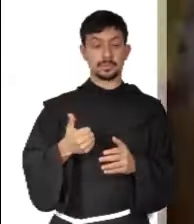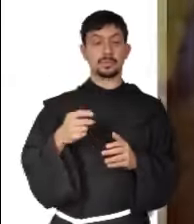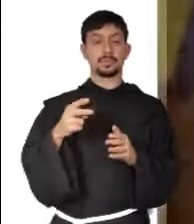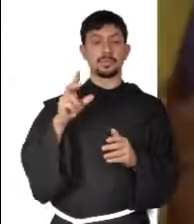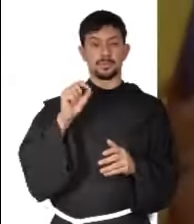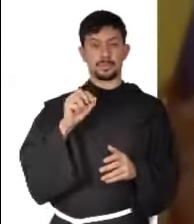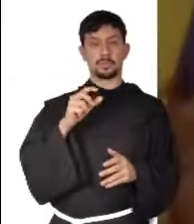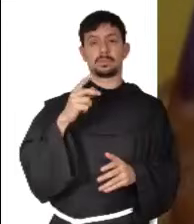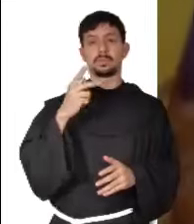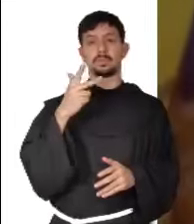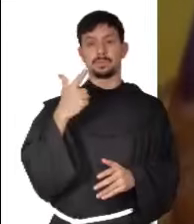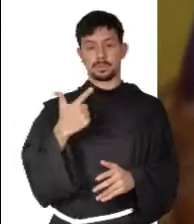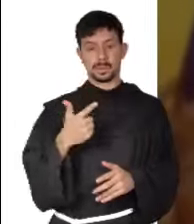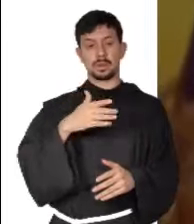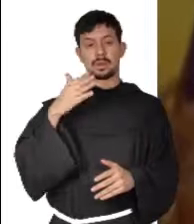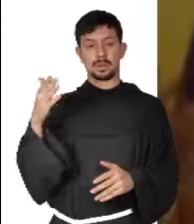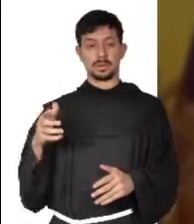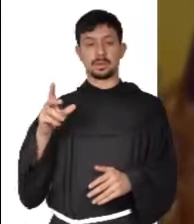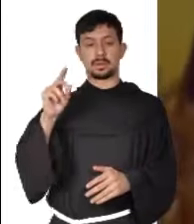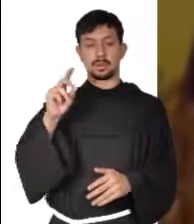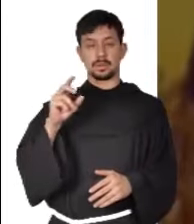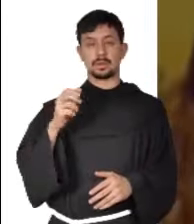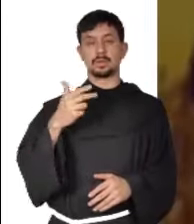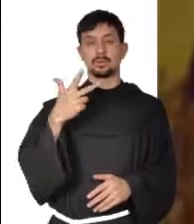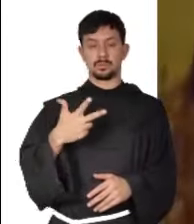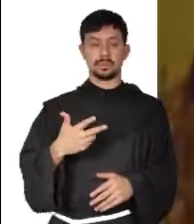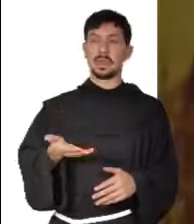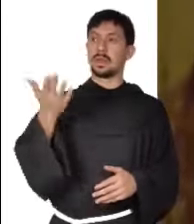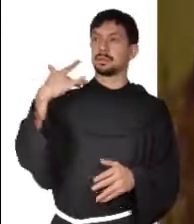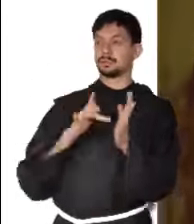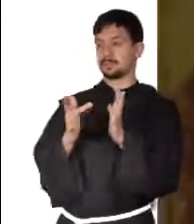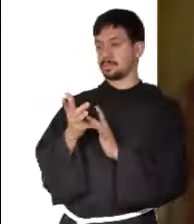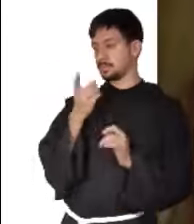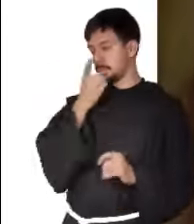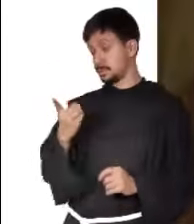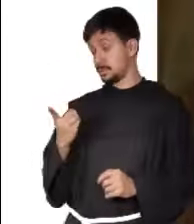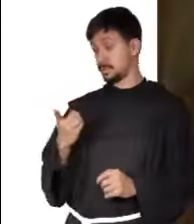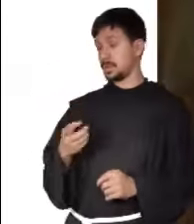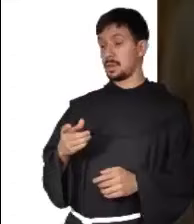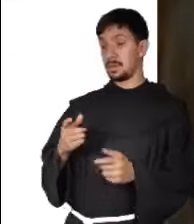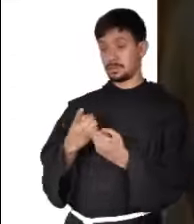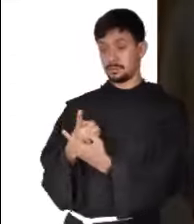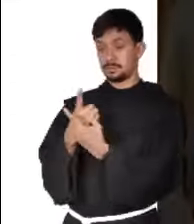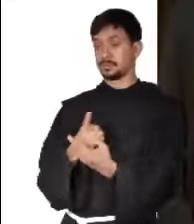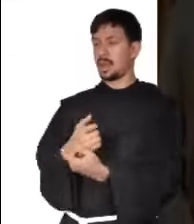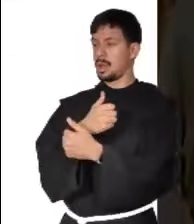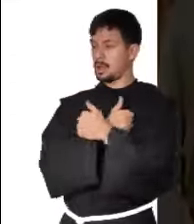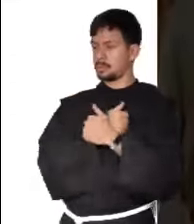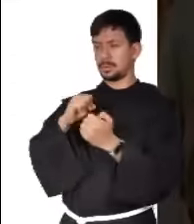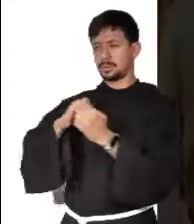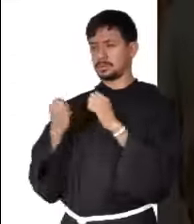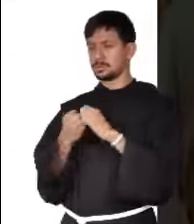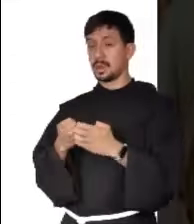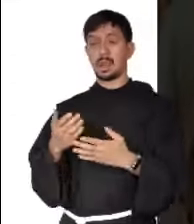27 al 38. En aquel tiempo Jesús dijo a sus discípulos, Amen a sus enemigos,